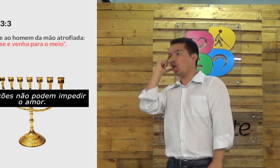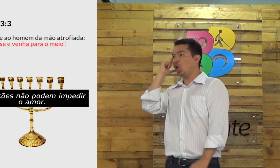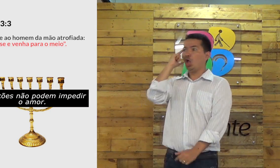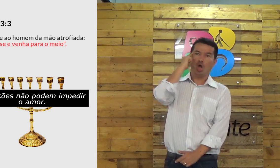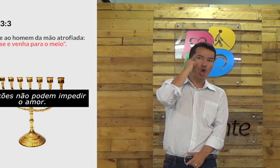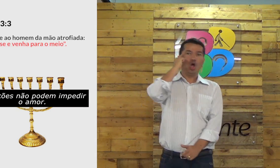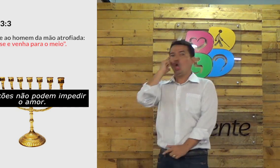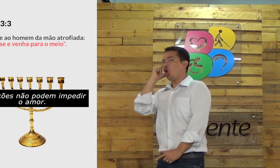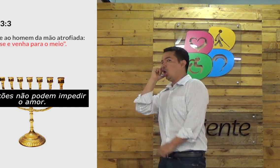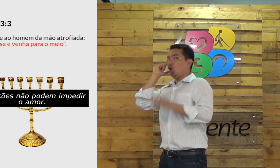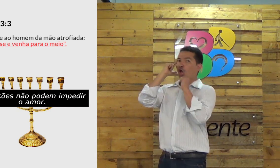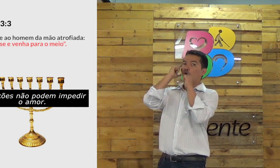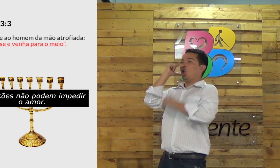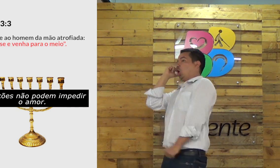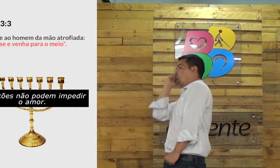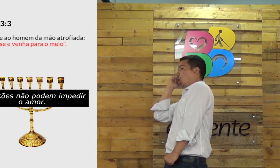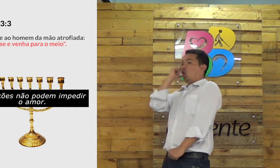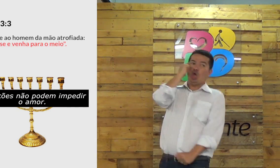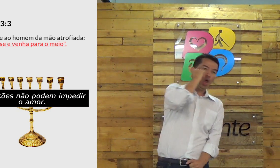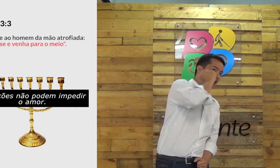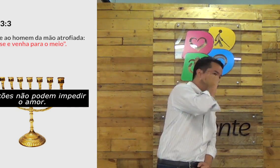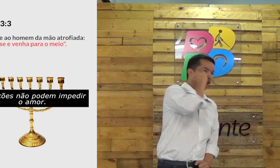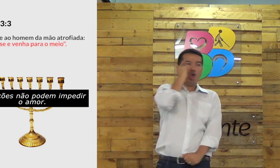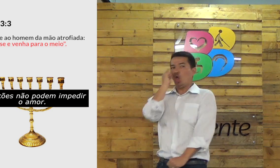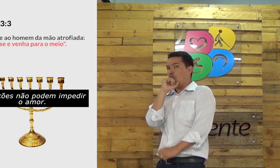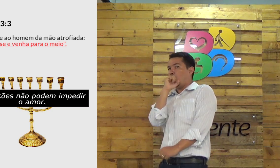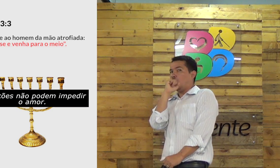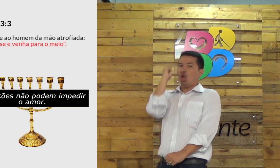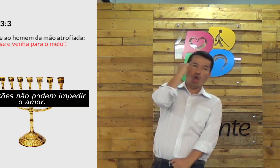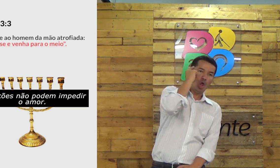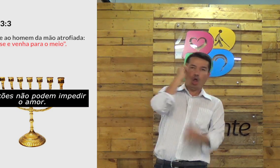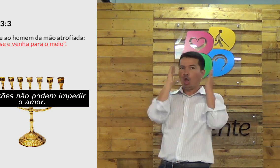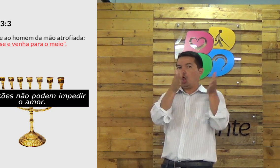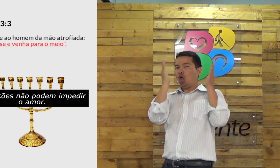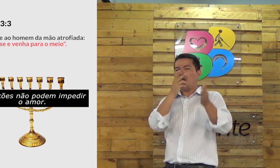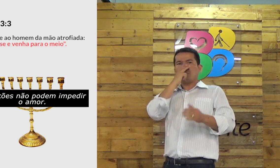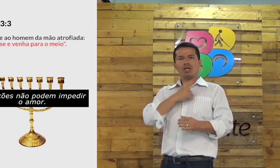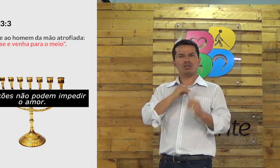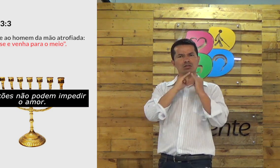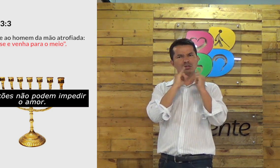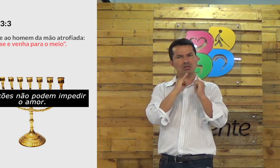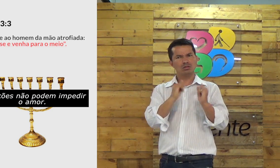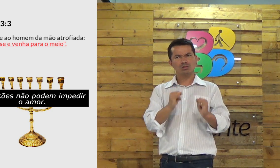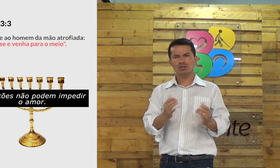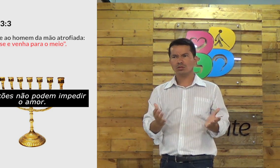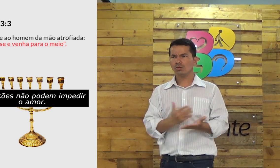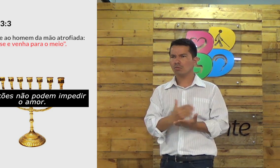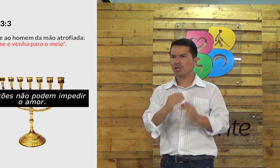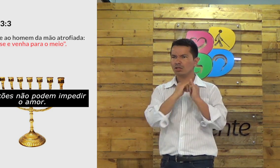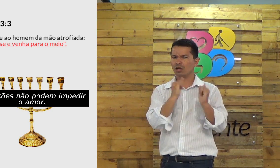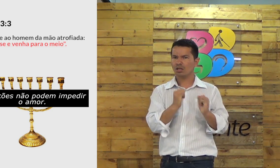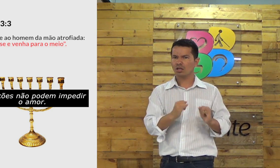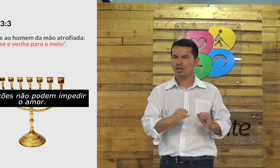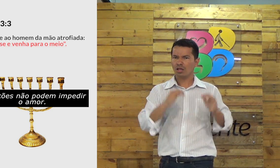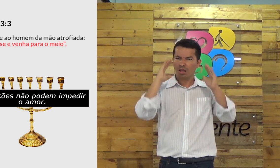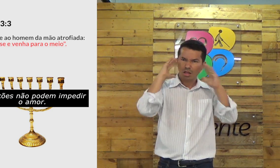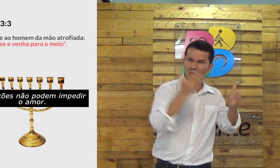mas naquele tempo as pessoas se concentravam apenas em um ai é sábado e sábado isso e sábado aquilo calma gente pode ser idolatria